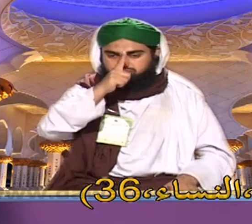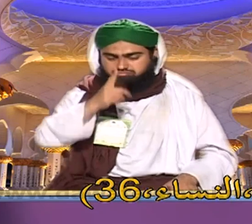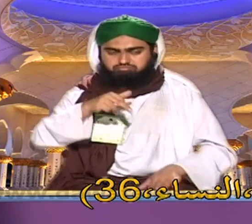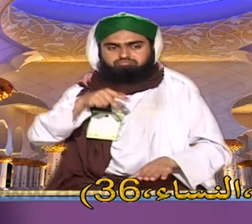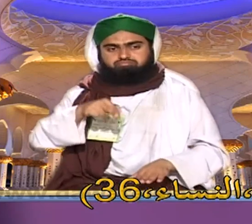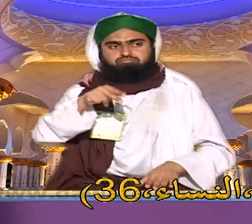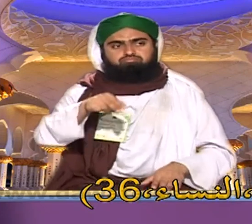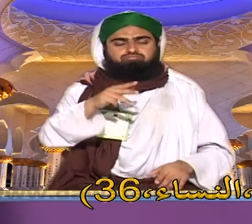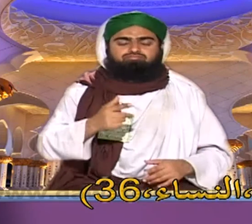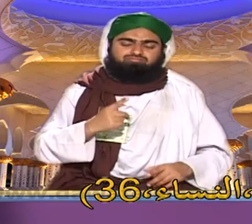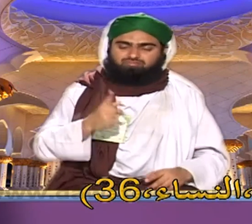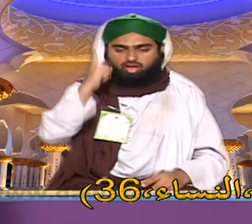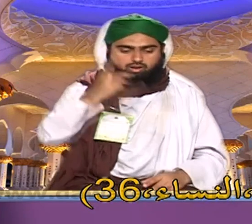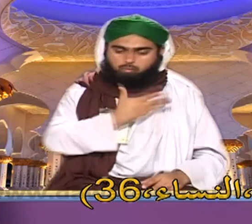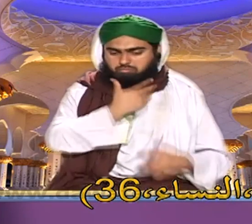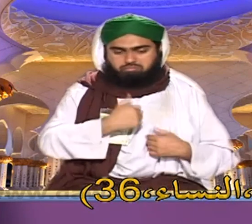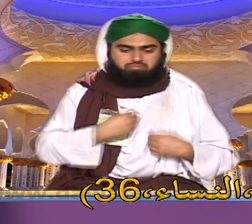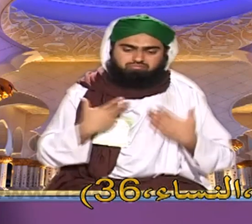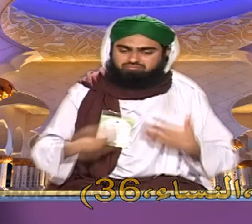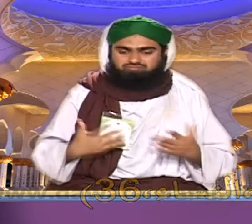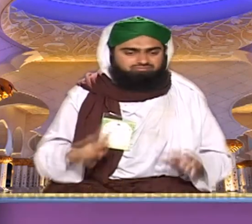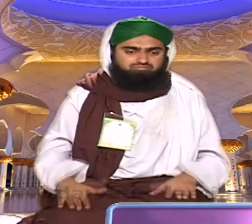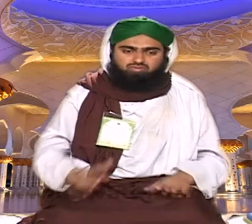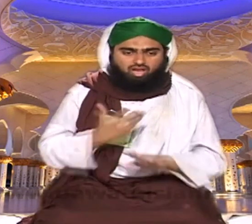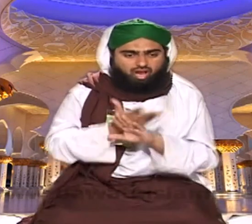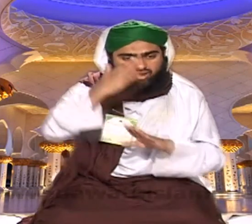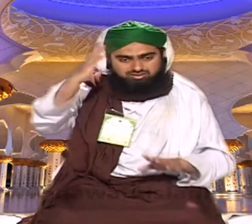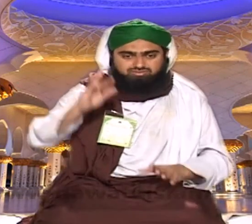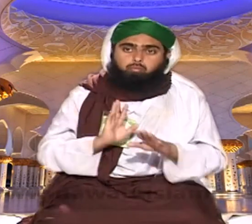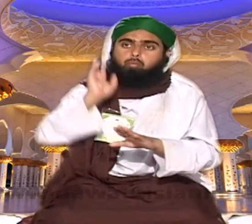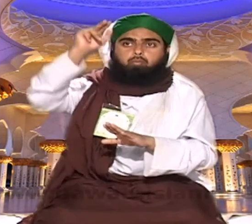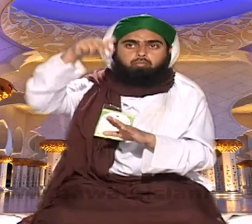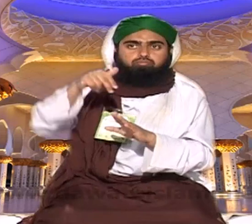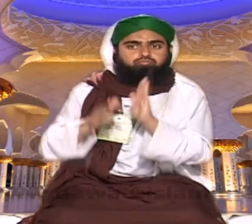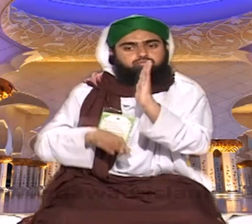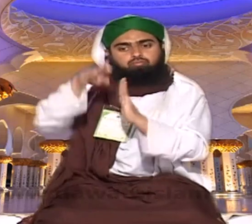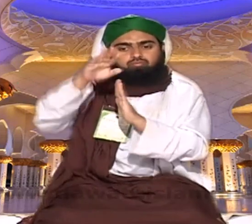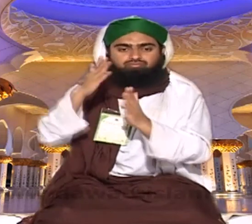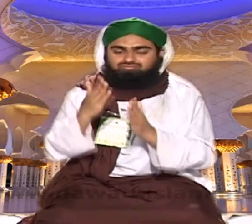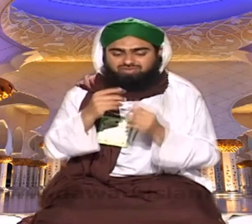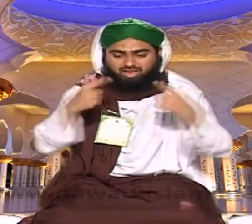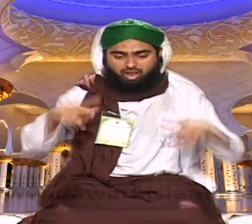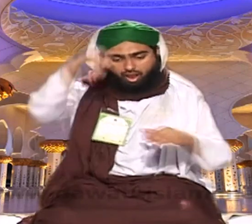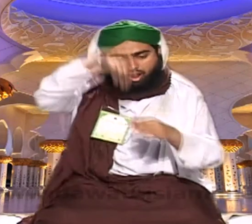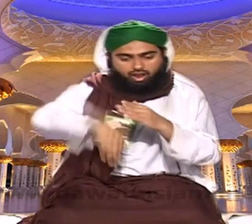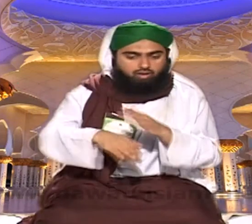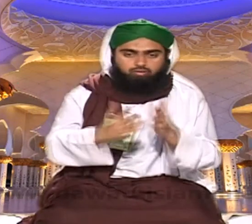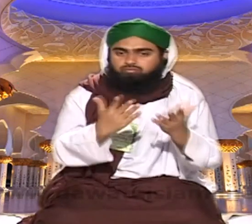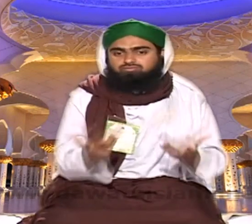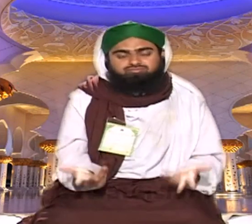ظاہر ہے کہ یہ زمین کو پھاڑ دے گا نہ پھاڑوں سے بلند ہو جائے گا تو اس طرح کی چار یہ سینہ کھول کر چلنا یہ محذب لوگوں کا طریقہ نہیں